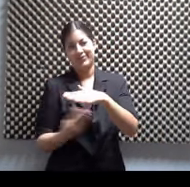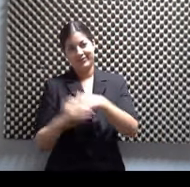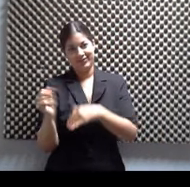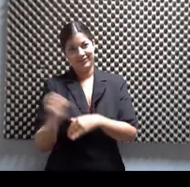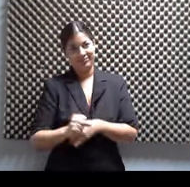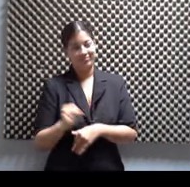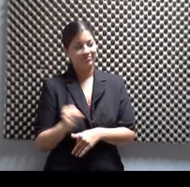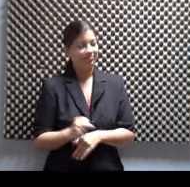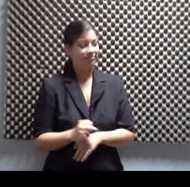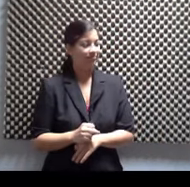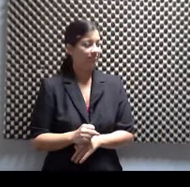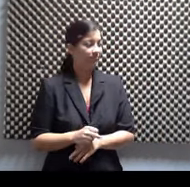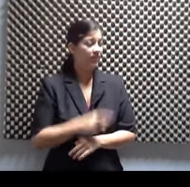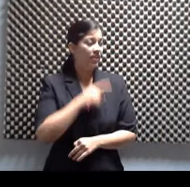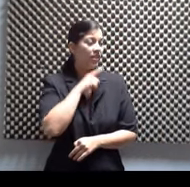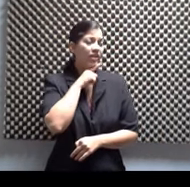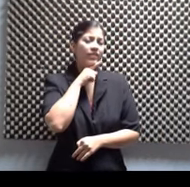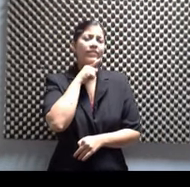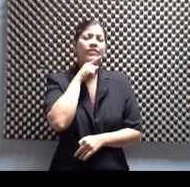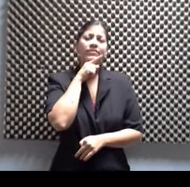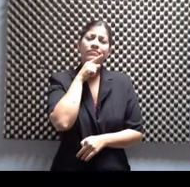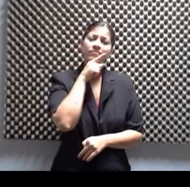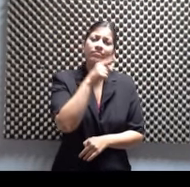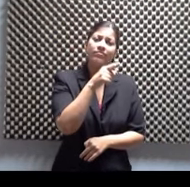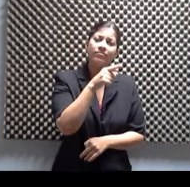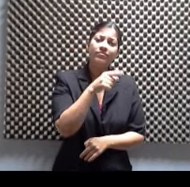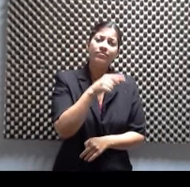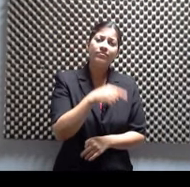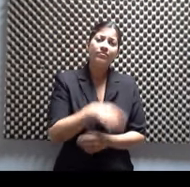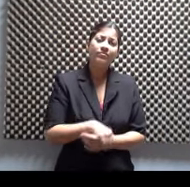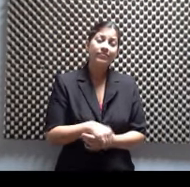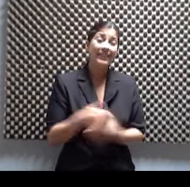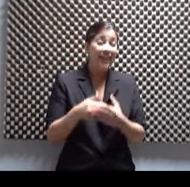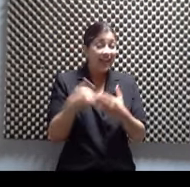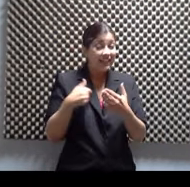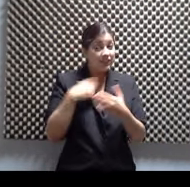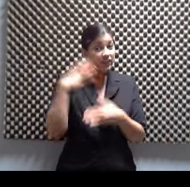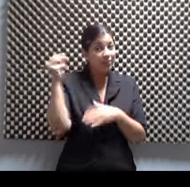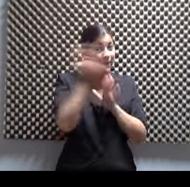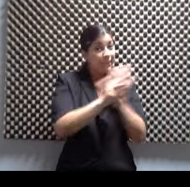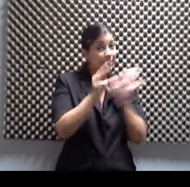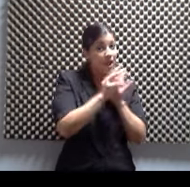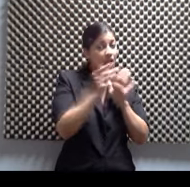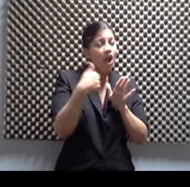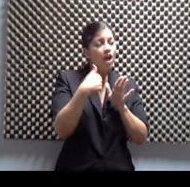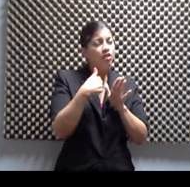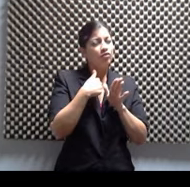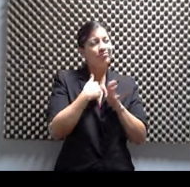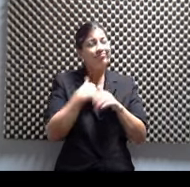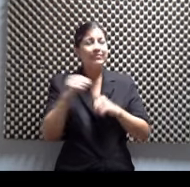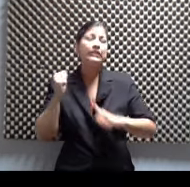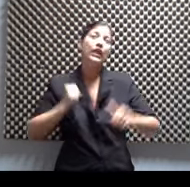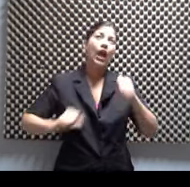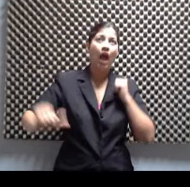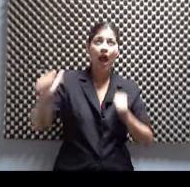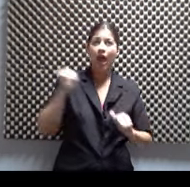Así que realmente hace solamente, antes de irme para Miami, estuve haciendo mucho teatro aquí en mi Puerto Rico